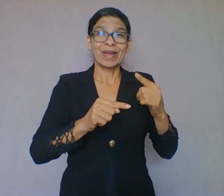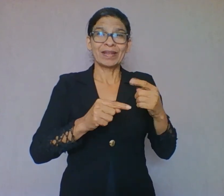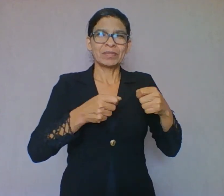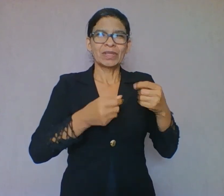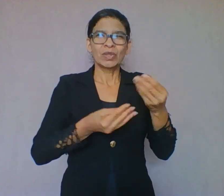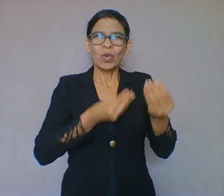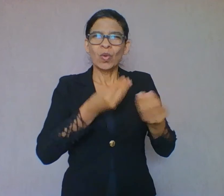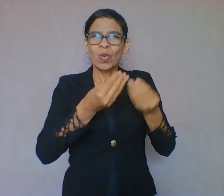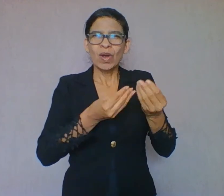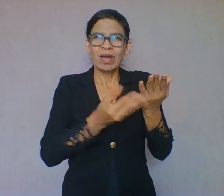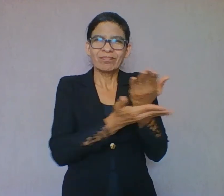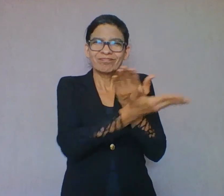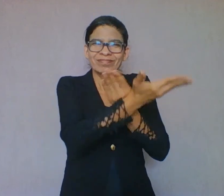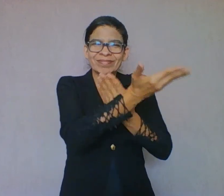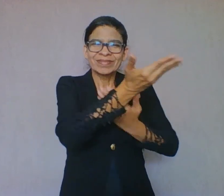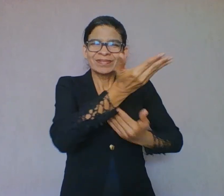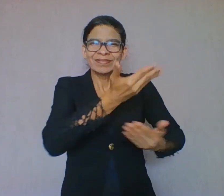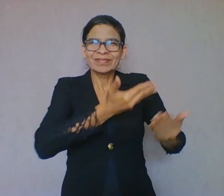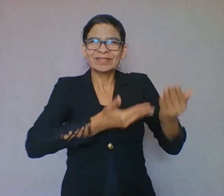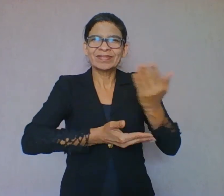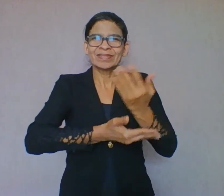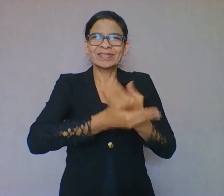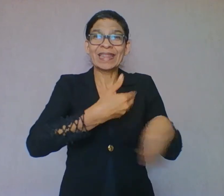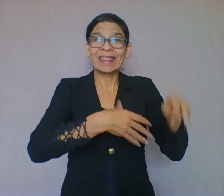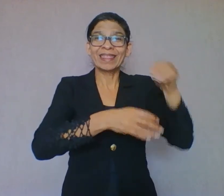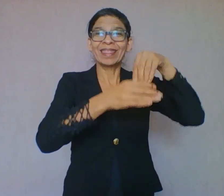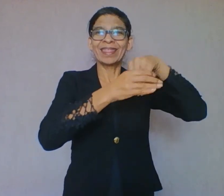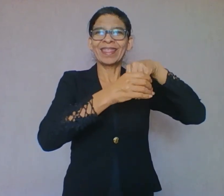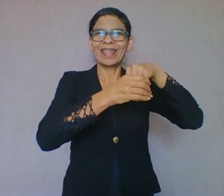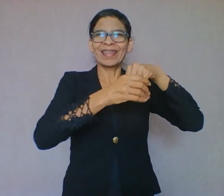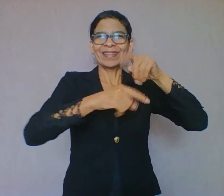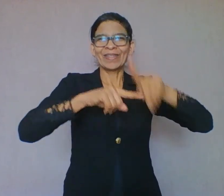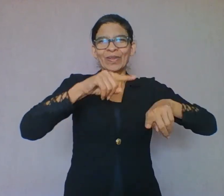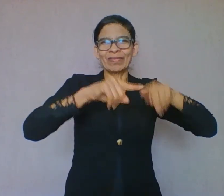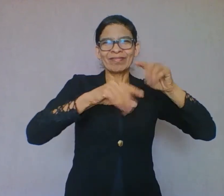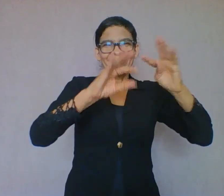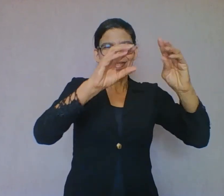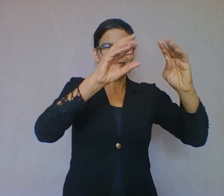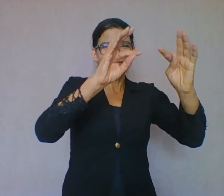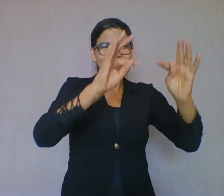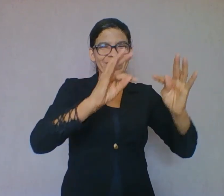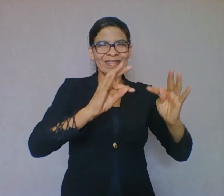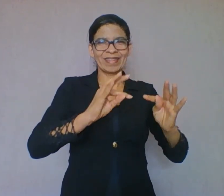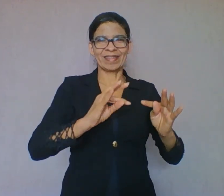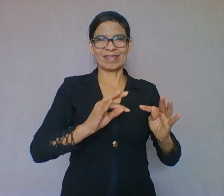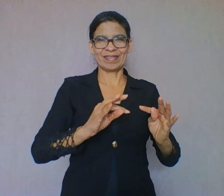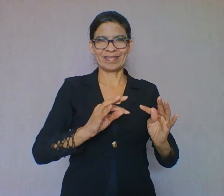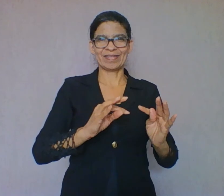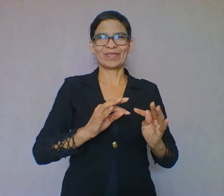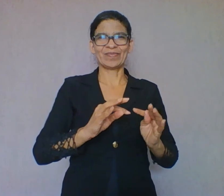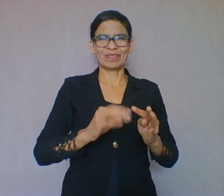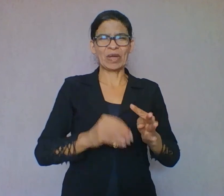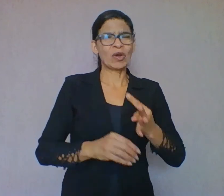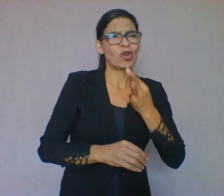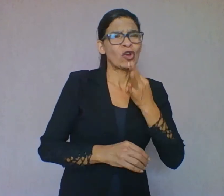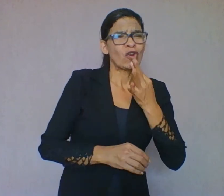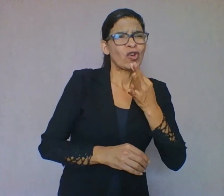textuais e os conhecimentos do leitor. Quanto maior essa interação,